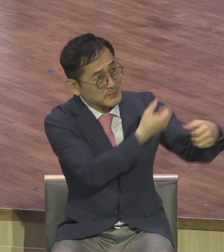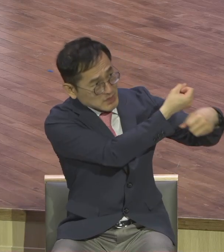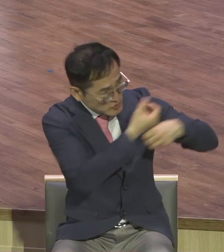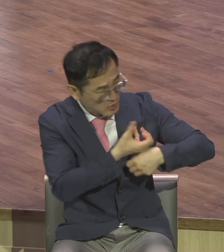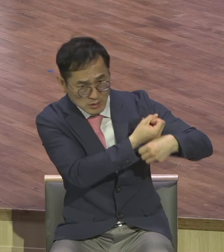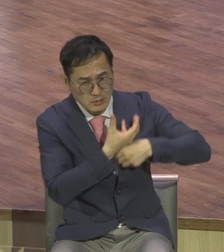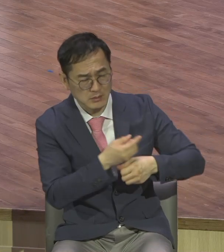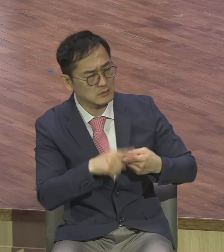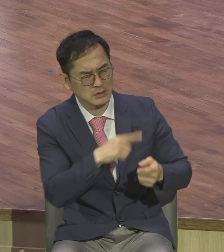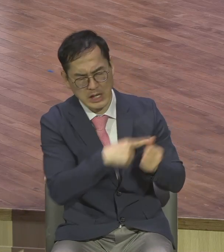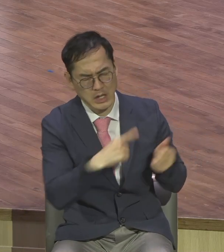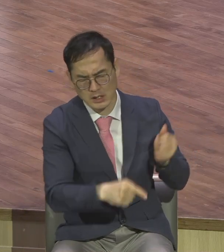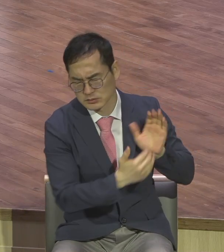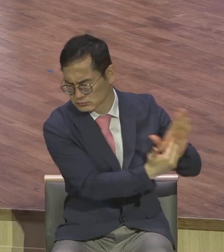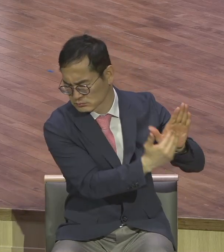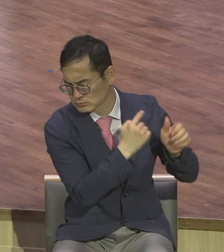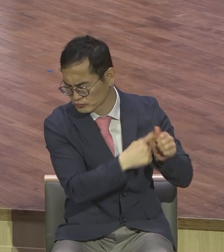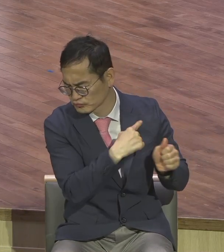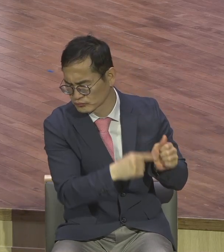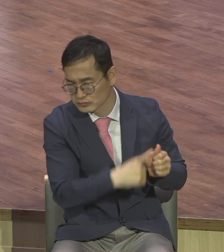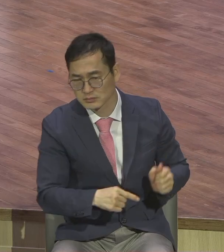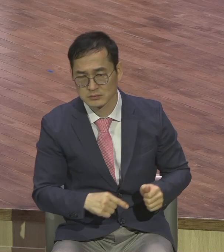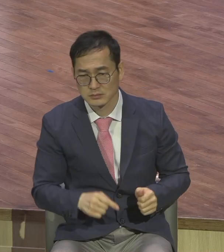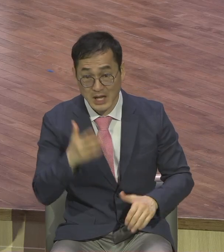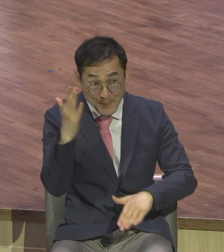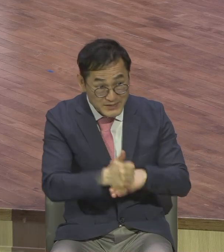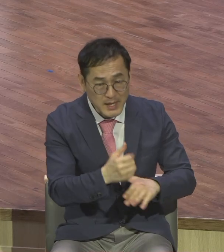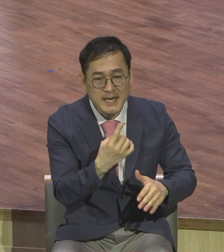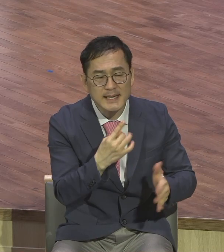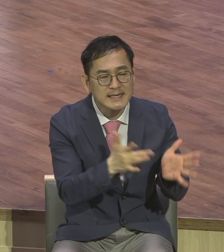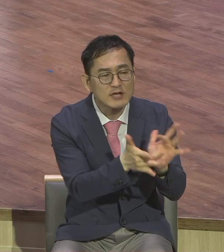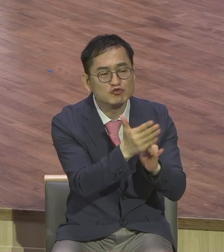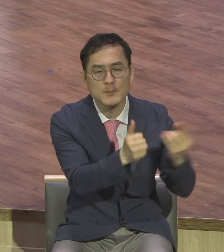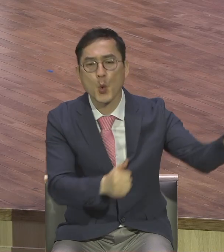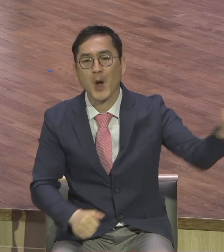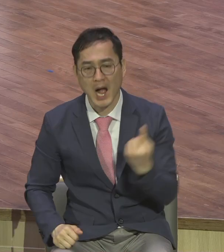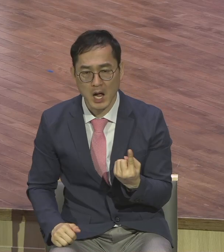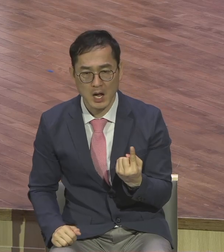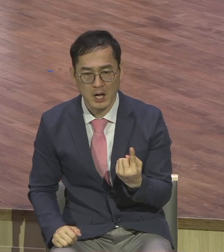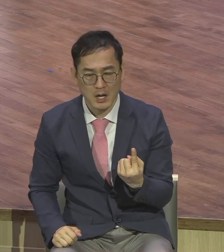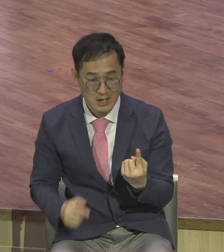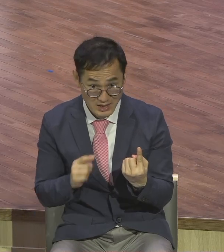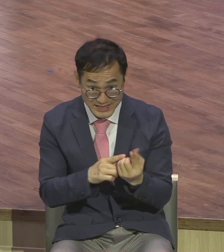그리고 결정적으로 독생자 아들 예수 고시들을 보냈습니다. 이마저 십자에 쳐주겠습니다.